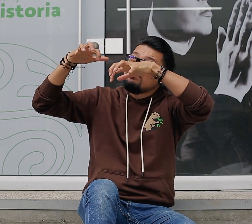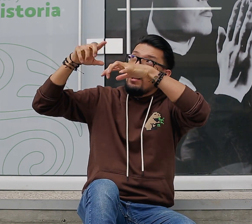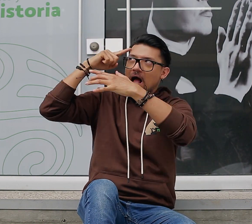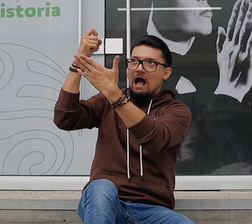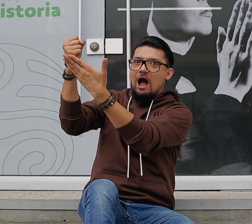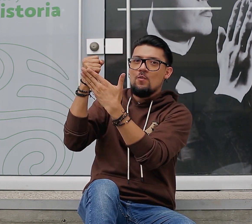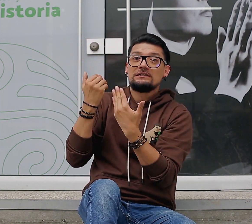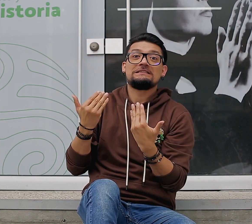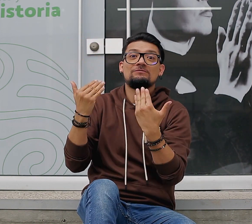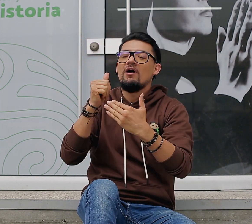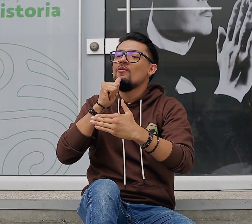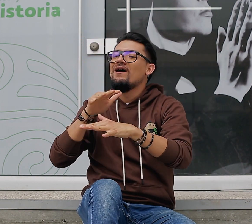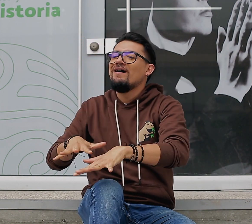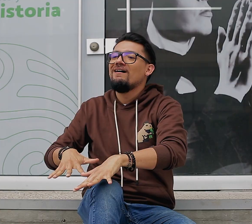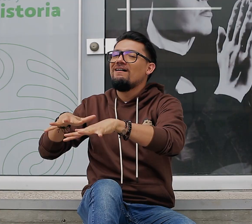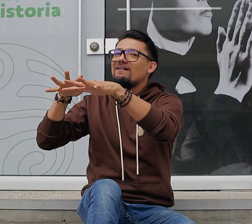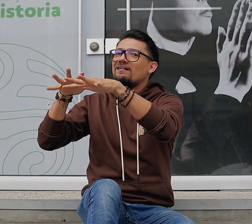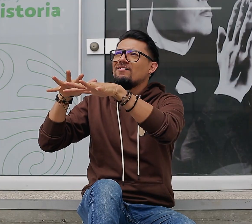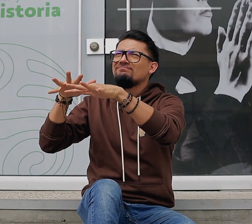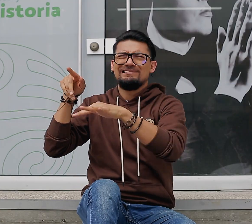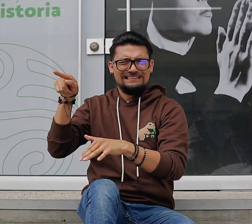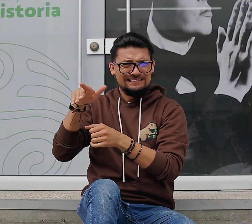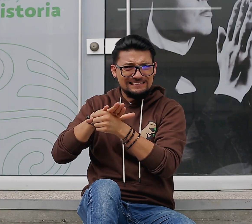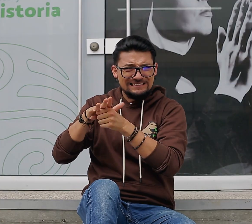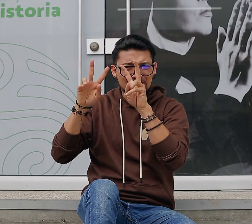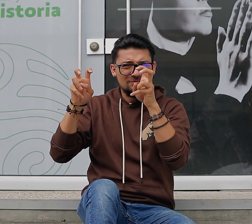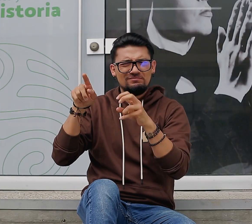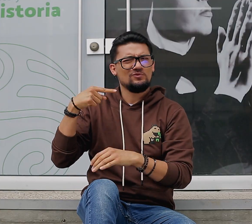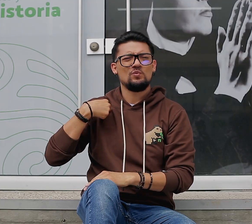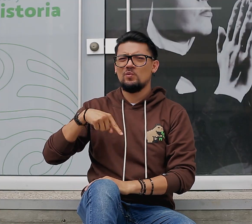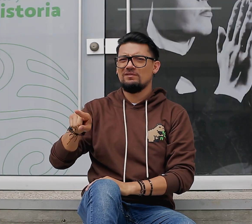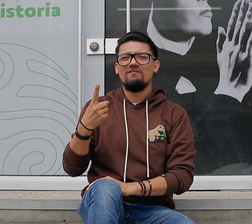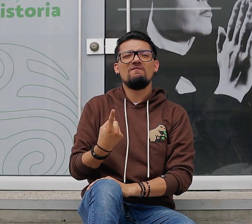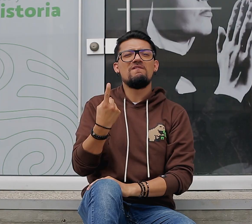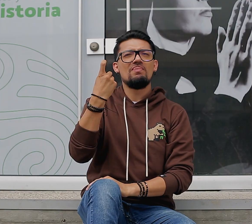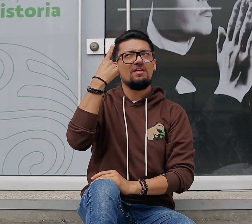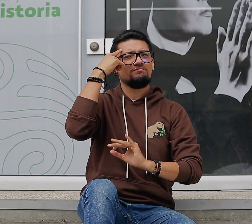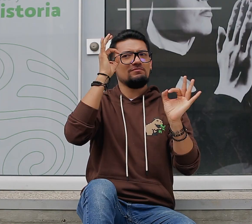No sé si las personas tienen una gran dependencia de las aguas lluvia.